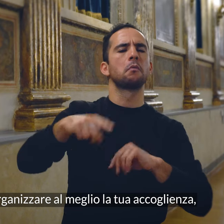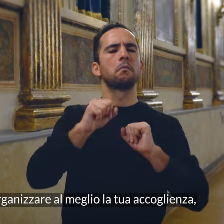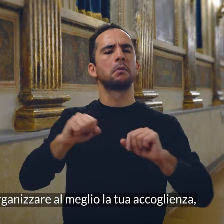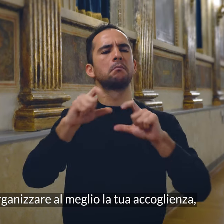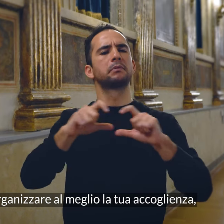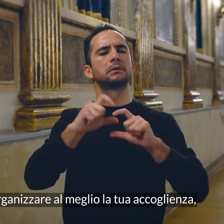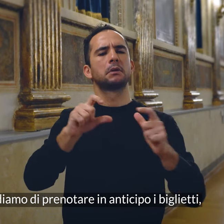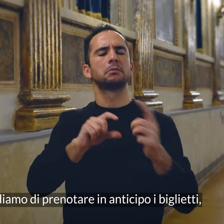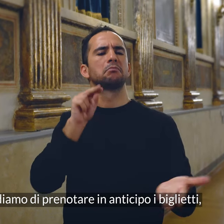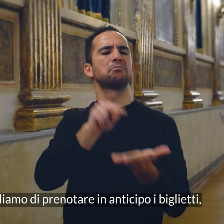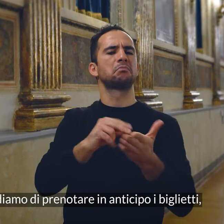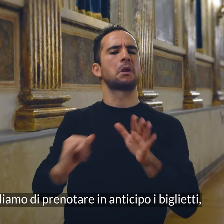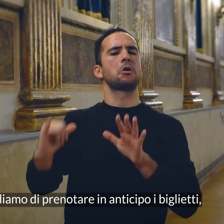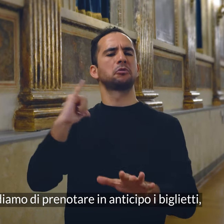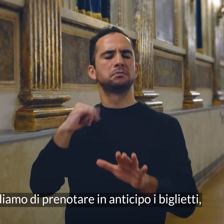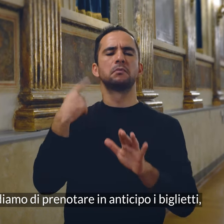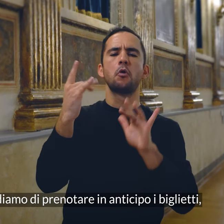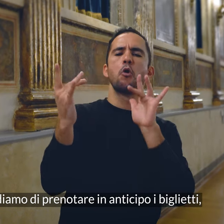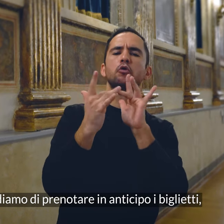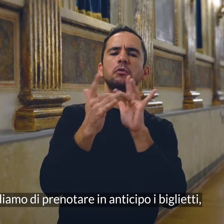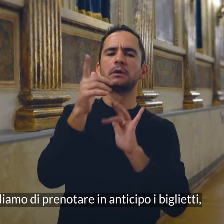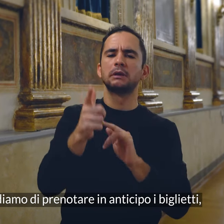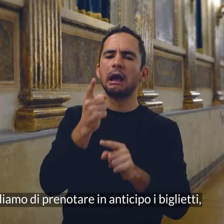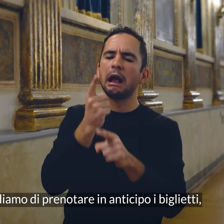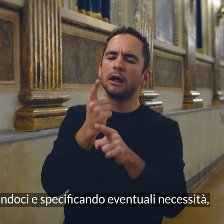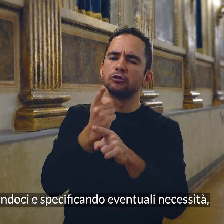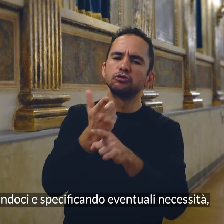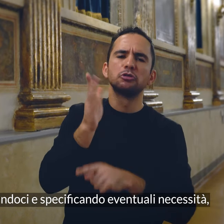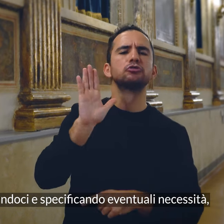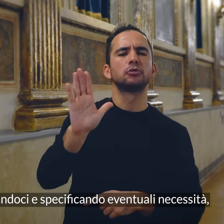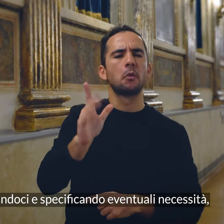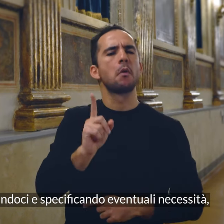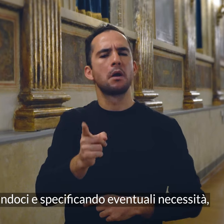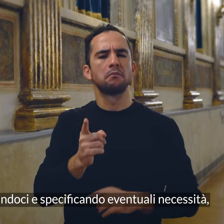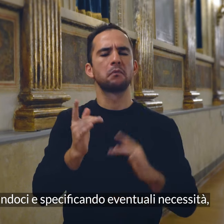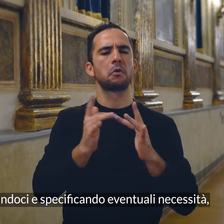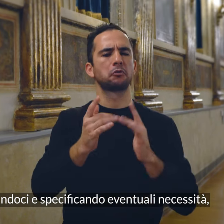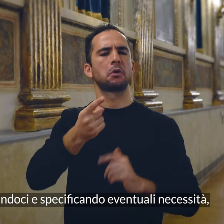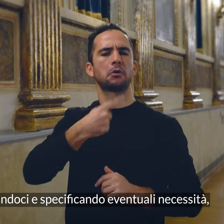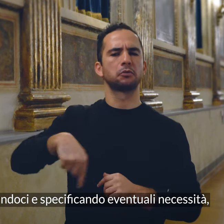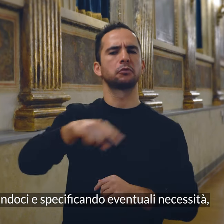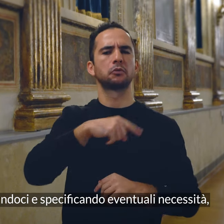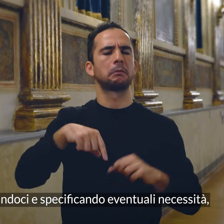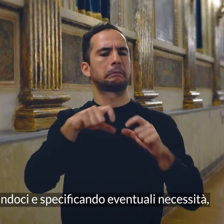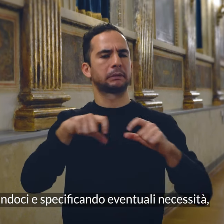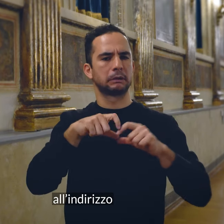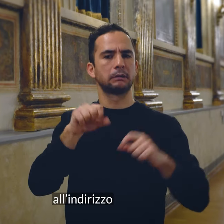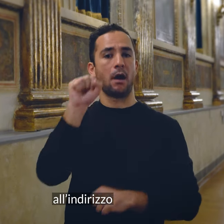accoglienza, ti chiediamo di prenotare in anticipo i biglietti, contattandoci e specificando eventuali necessità all